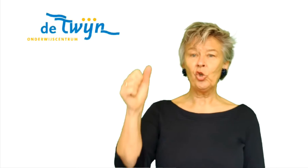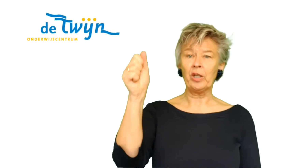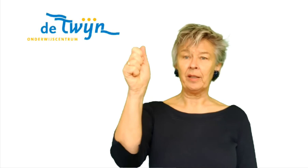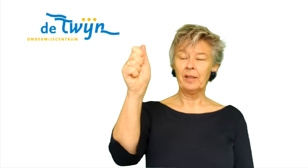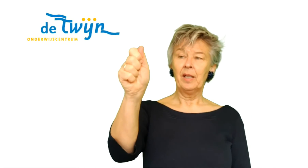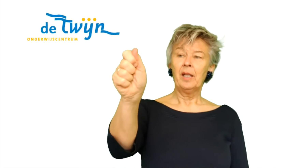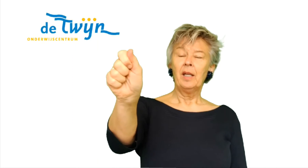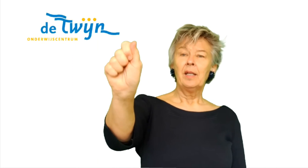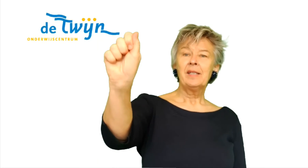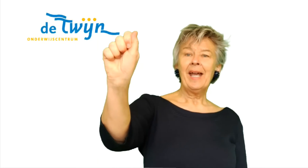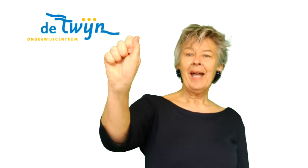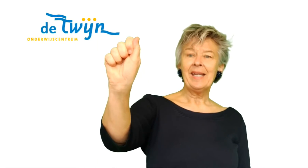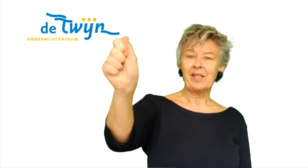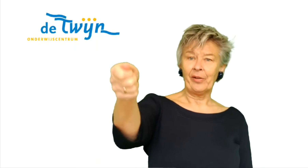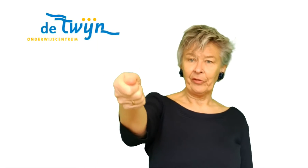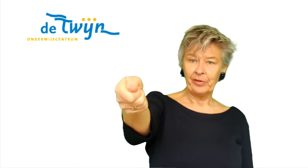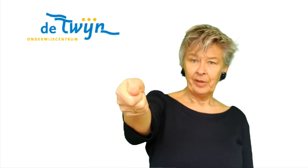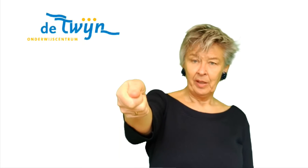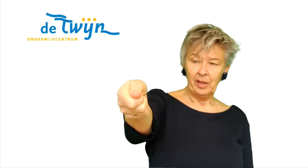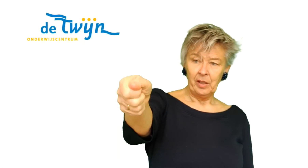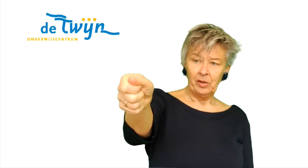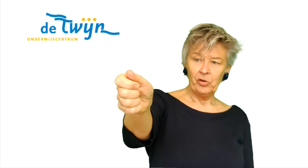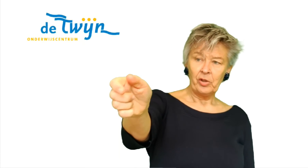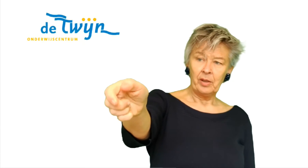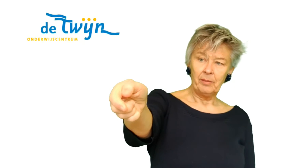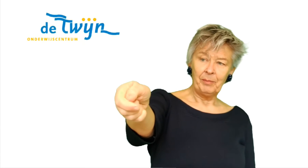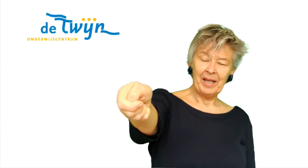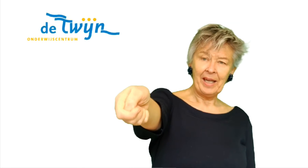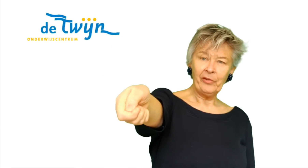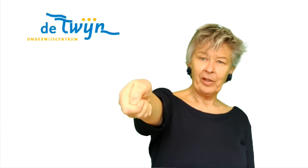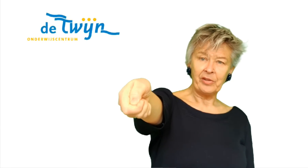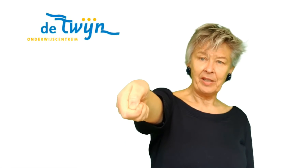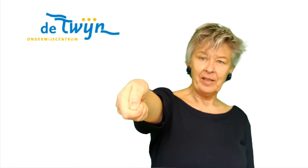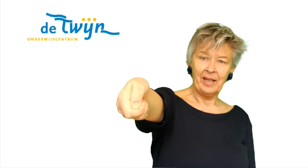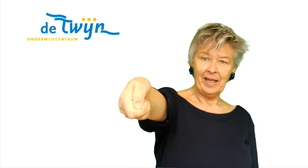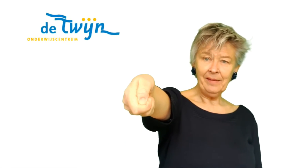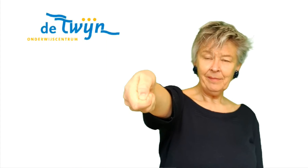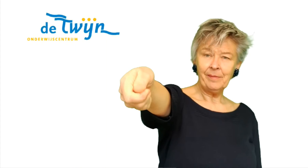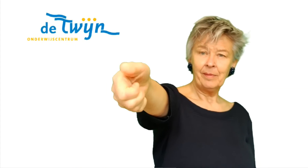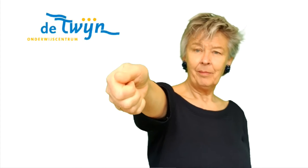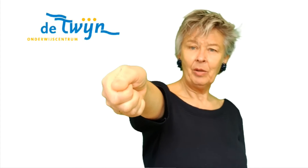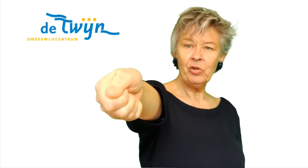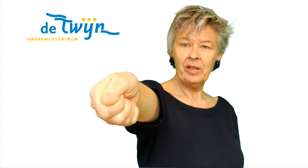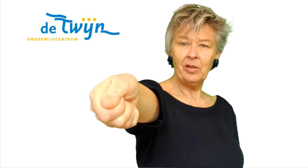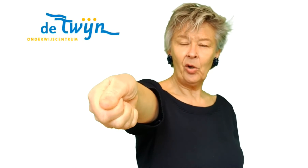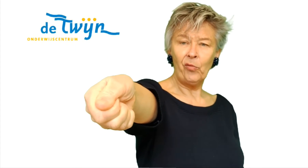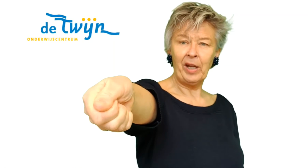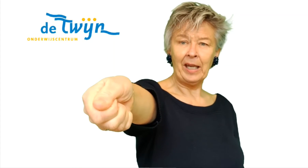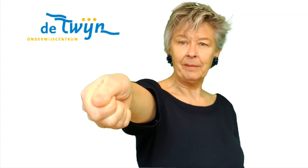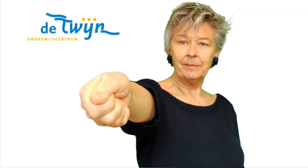Sorry. Het is de AS-hand. Dus bij de geldhand zit ie erin. Maar nu zit ie er overheen.